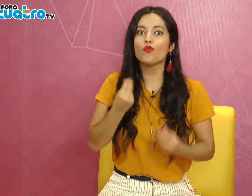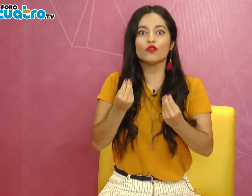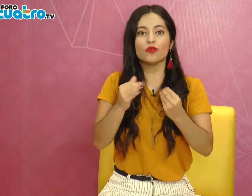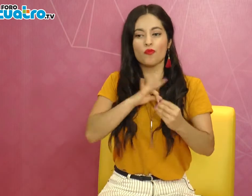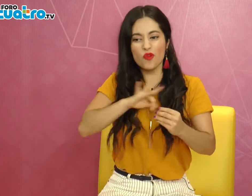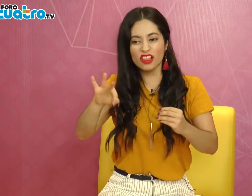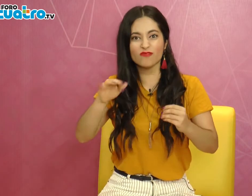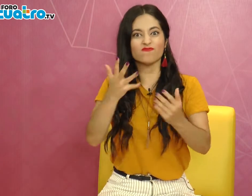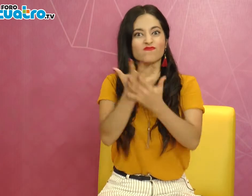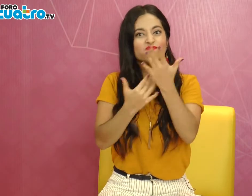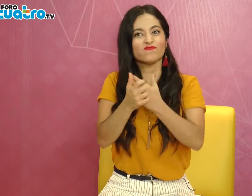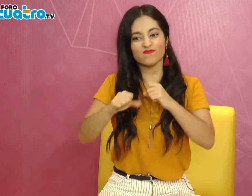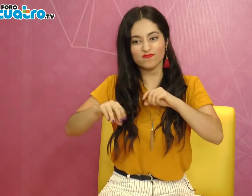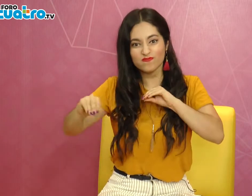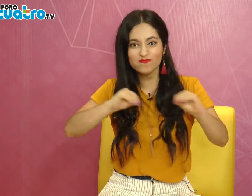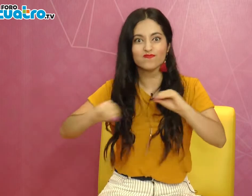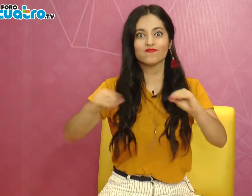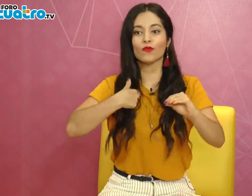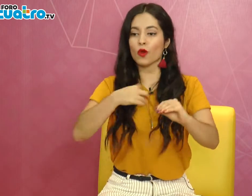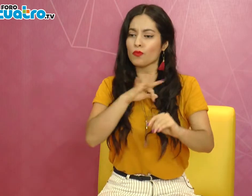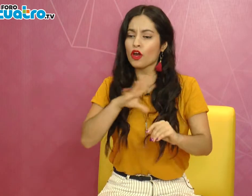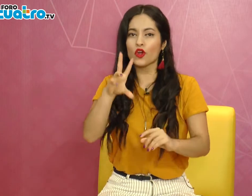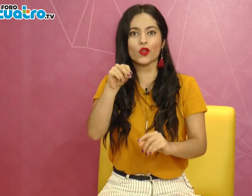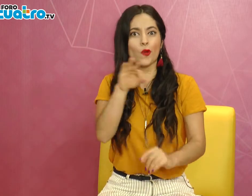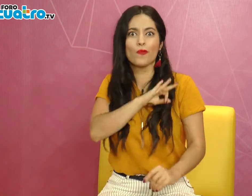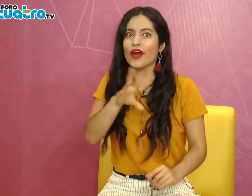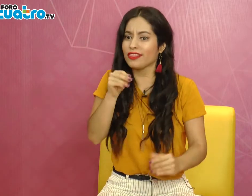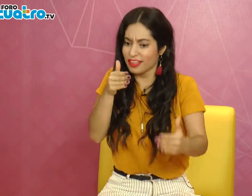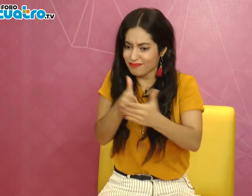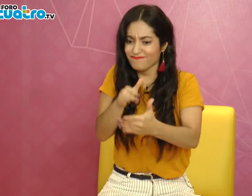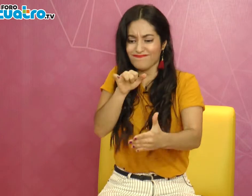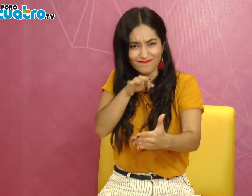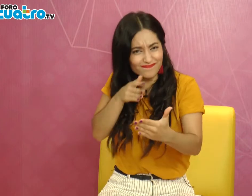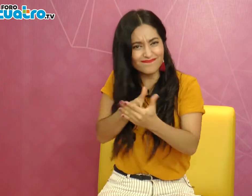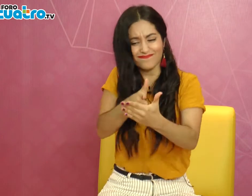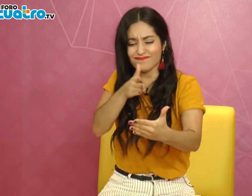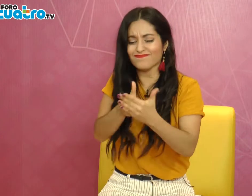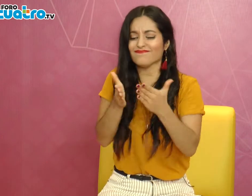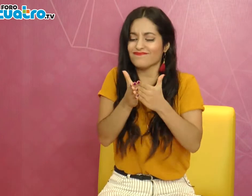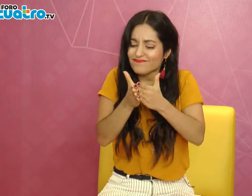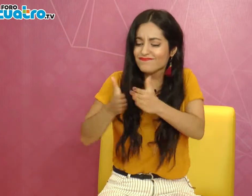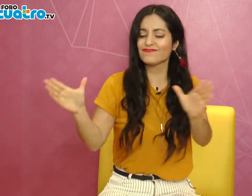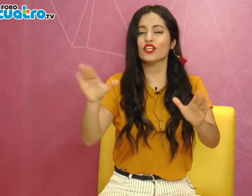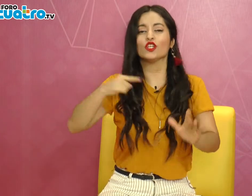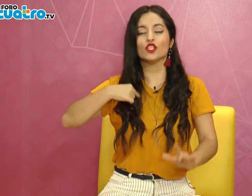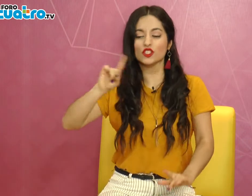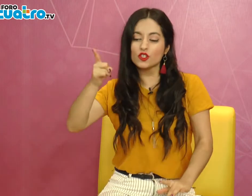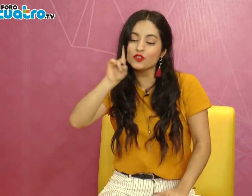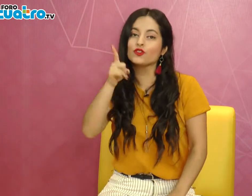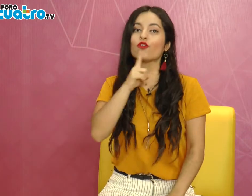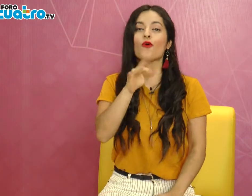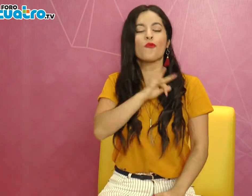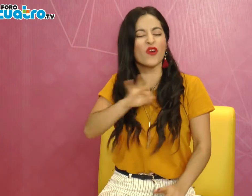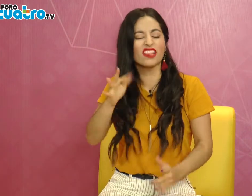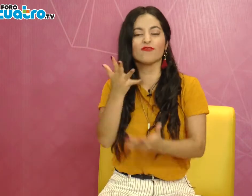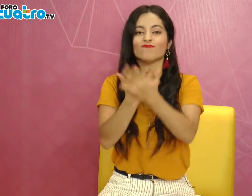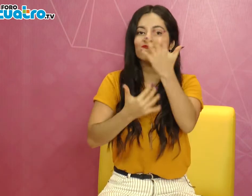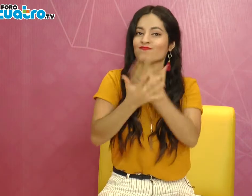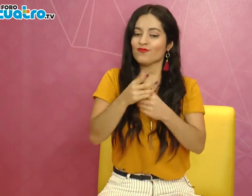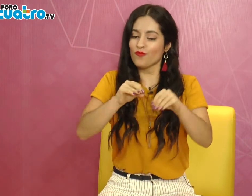La verdad, me gusta mucho saber que he podido lograr todo esto a pesar de las barreras que se me han